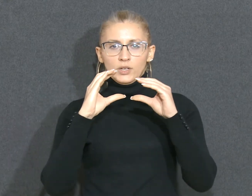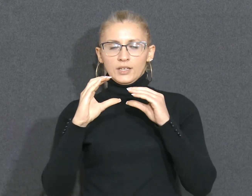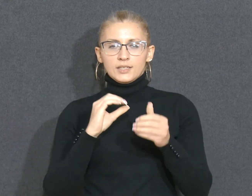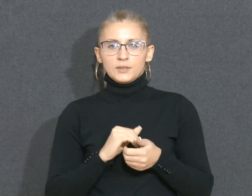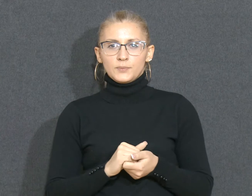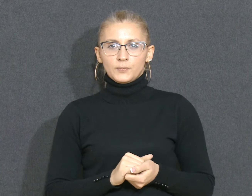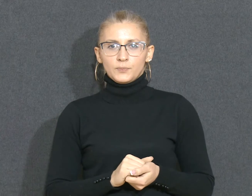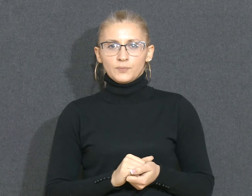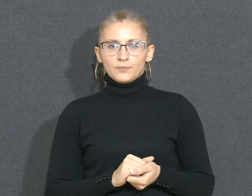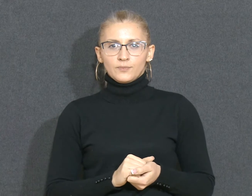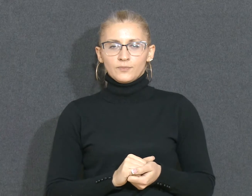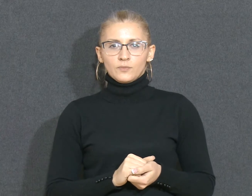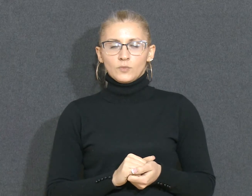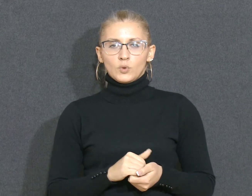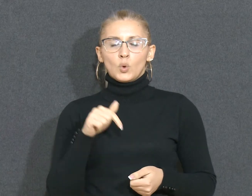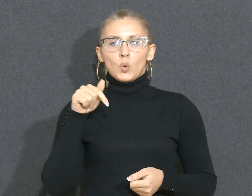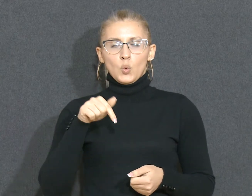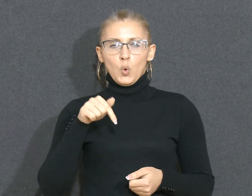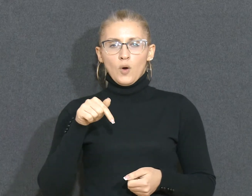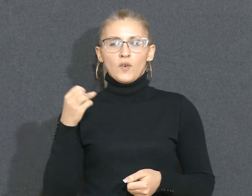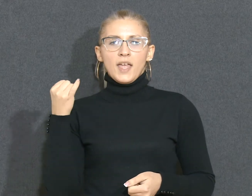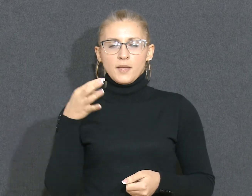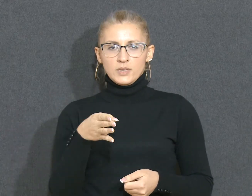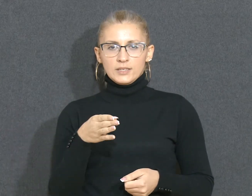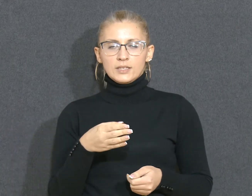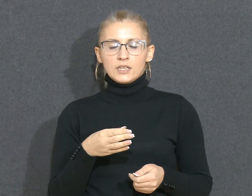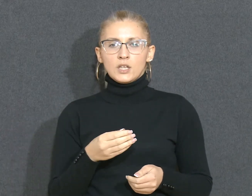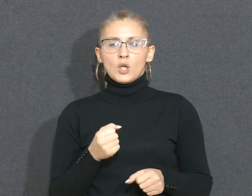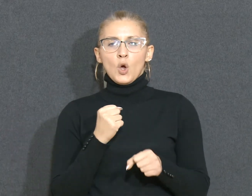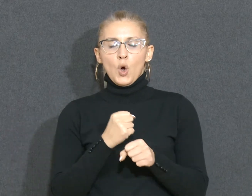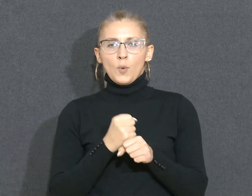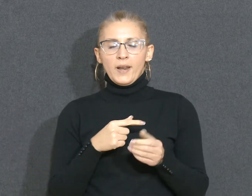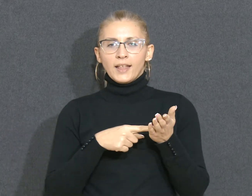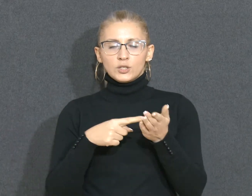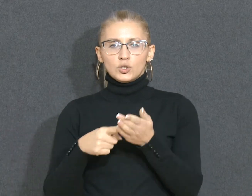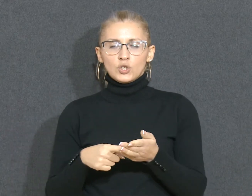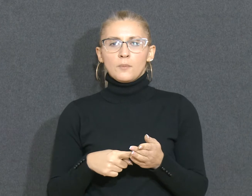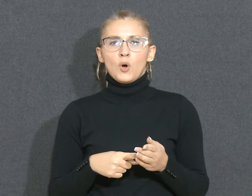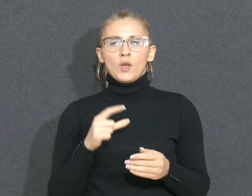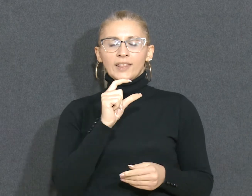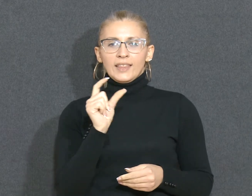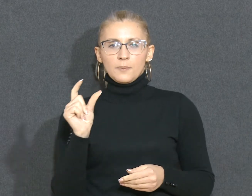U ovoj emisiji obradit ćemo termine vezane za kuću.